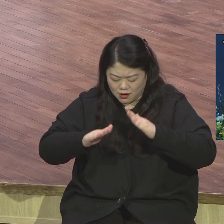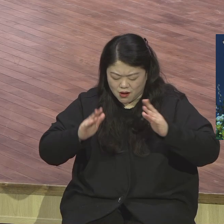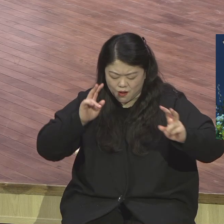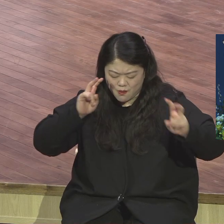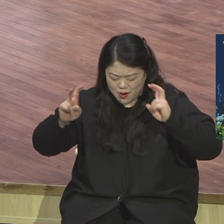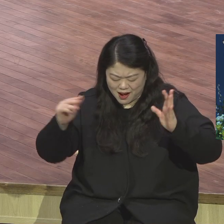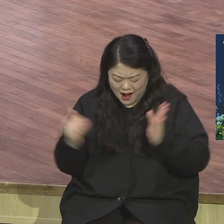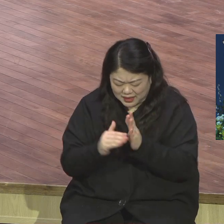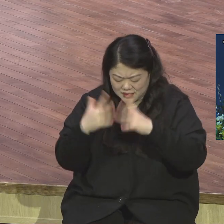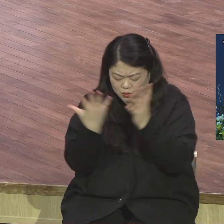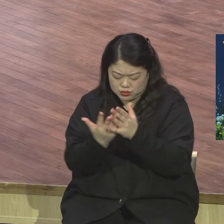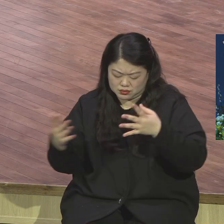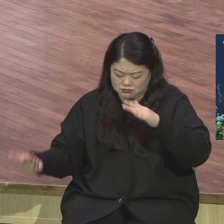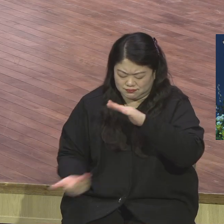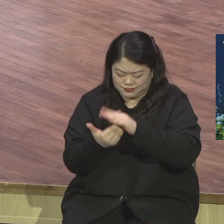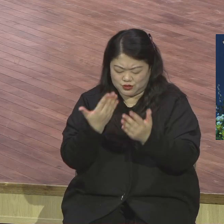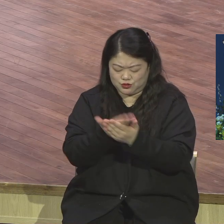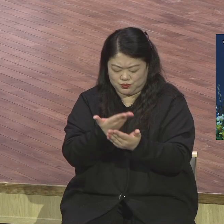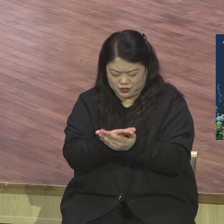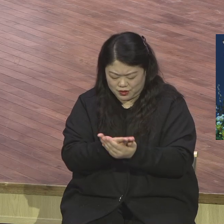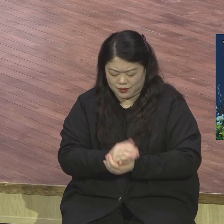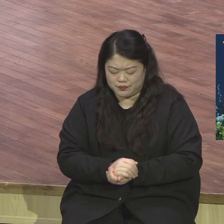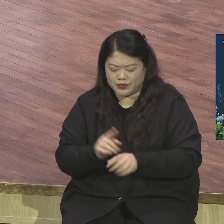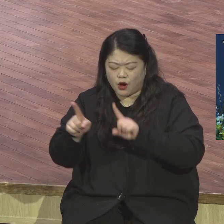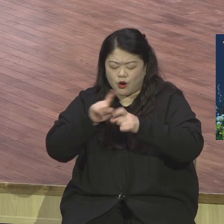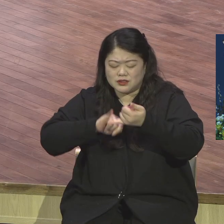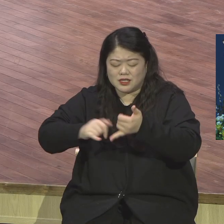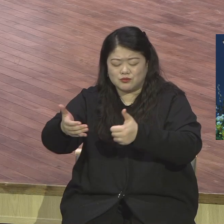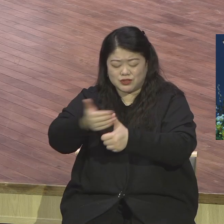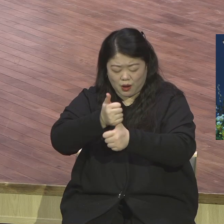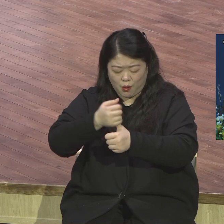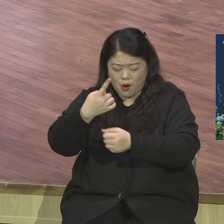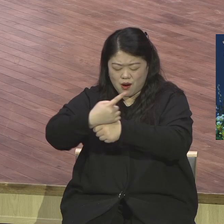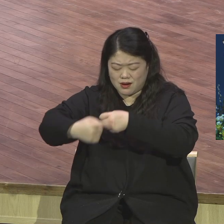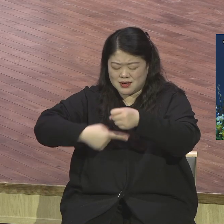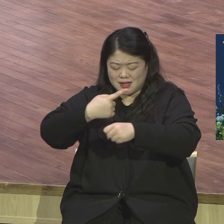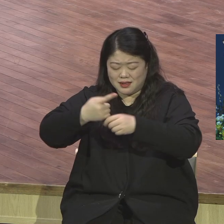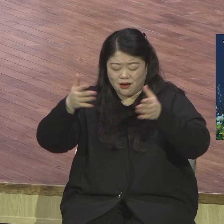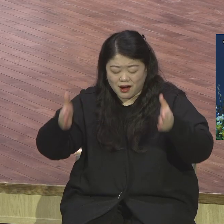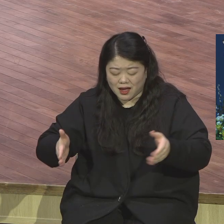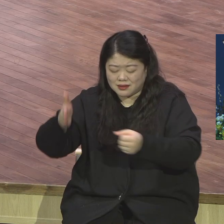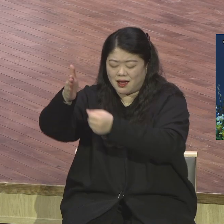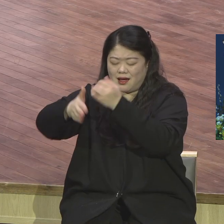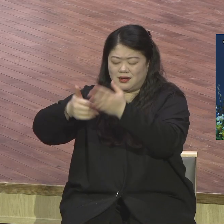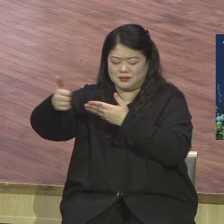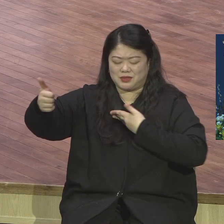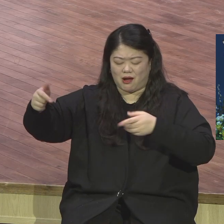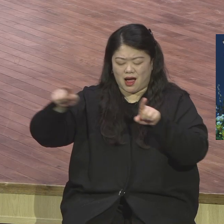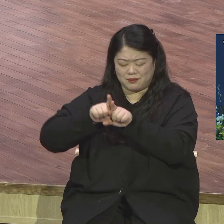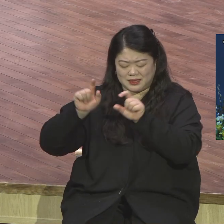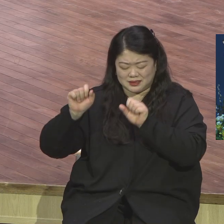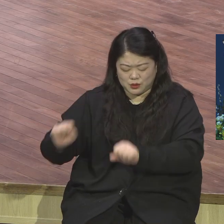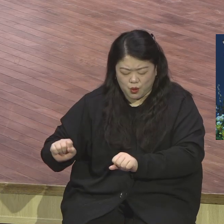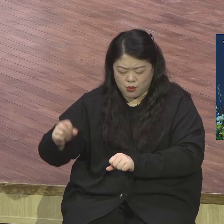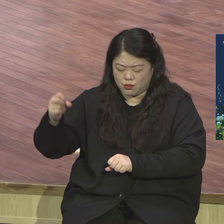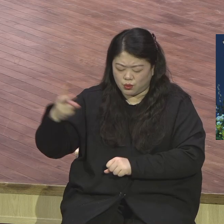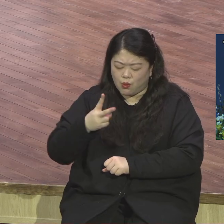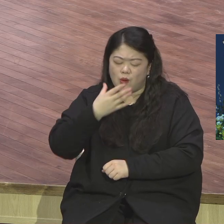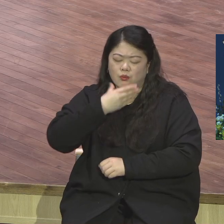이 언약을 붙잡고 이제는 그야말로 하나님이 나오게심을 하나님이 축복하심을 하나님 역사하심을